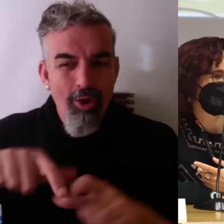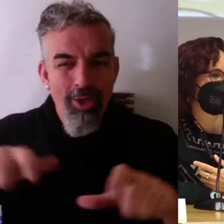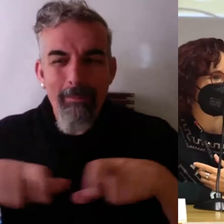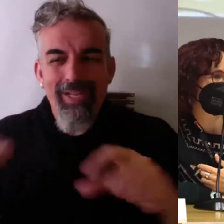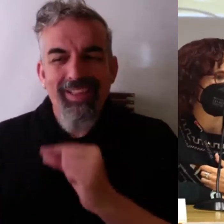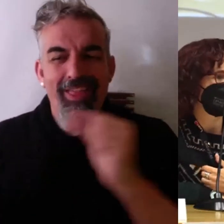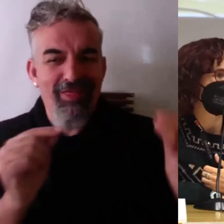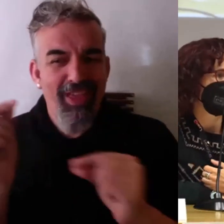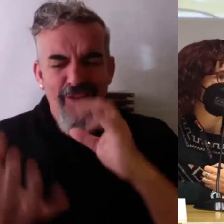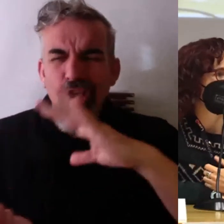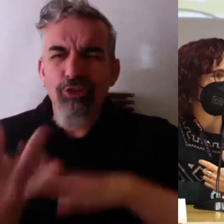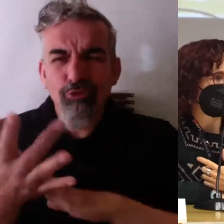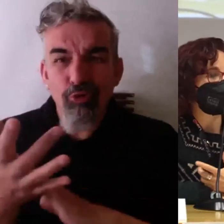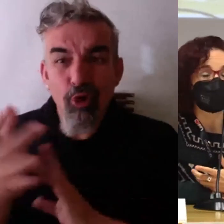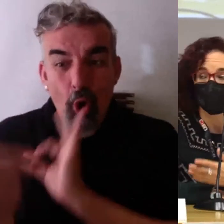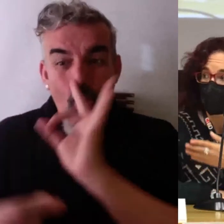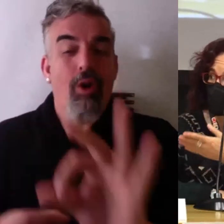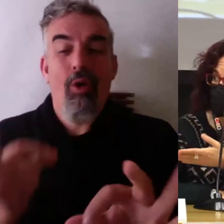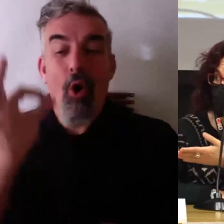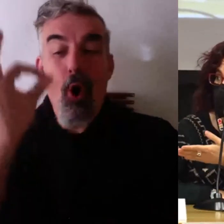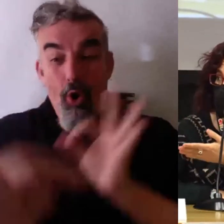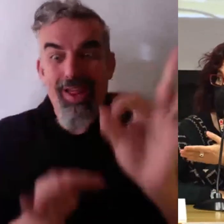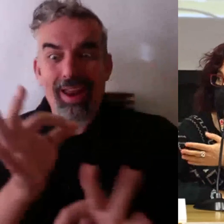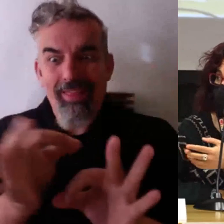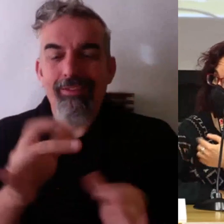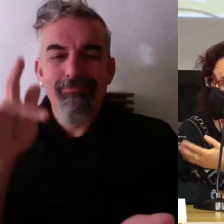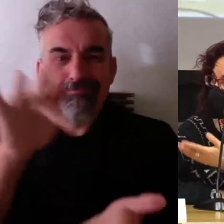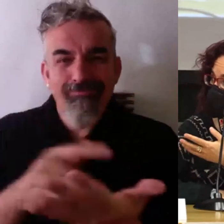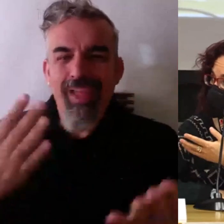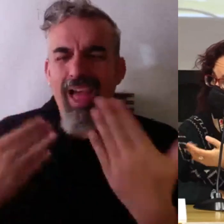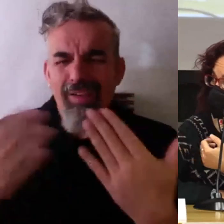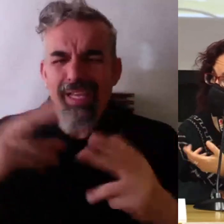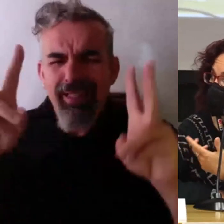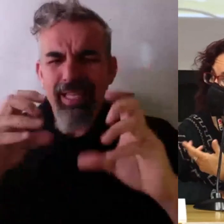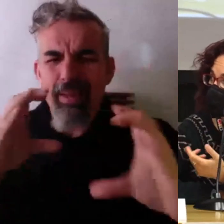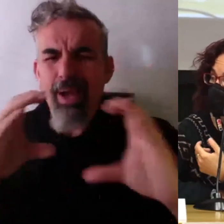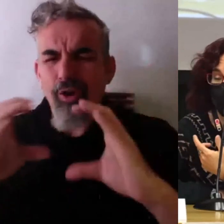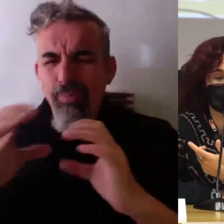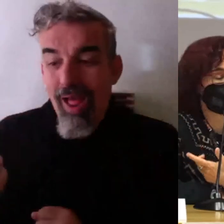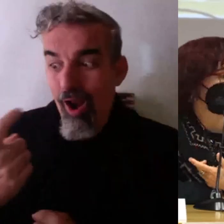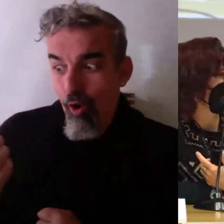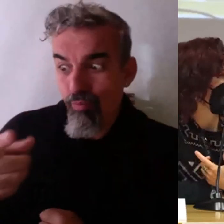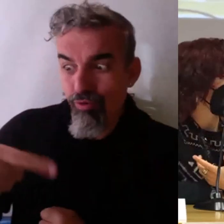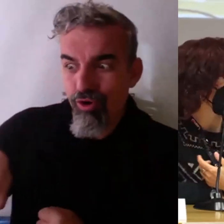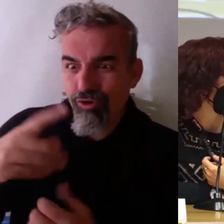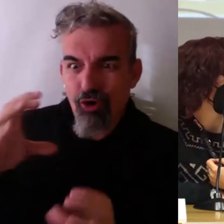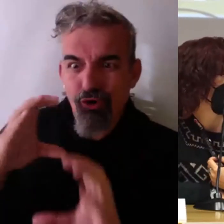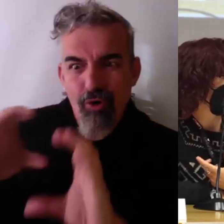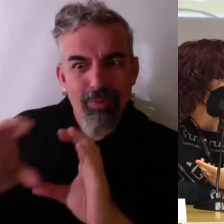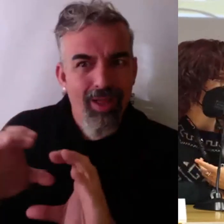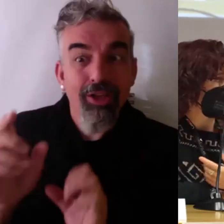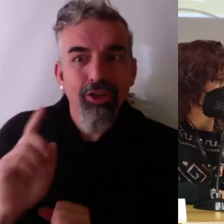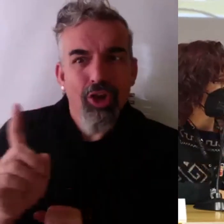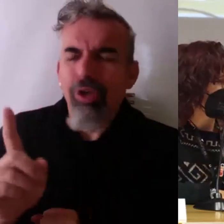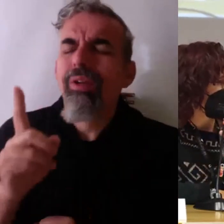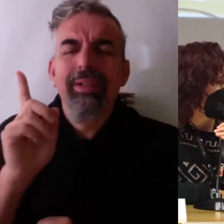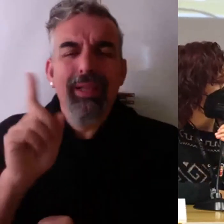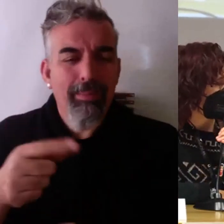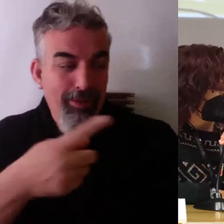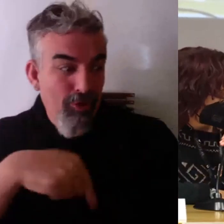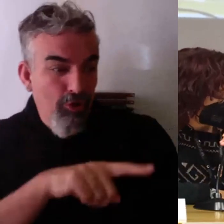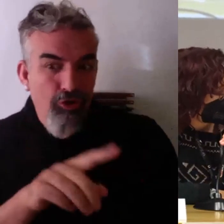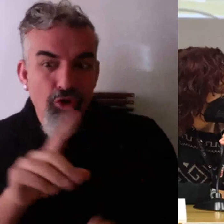efectivamente hace falta hablar mucho no solo comunicar a los estudiantes sino hablar pensar entre nosotros tormenta de ideas